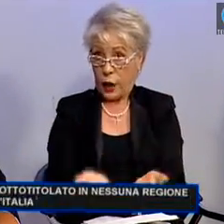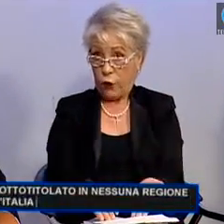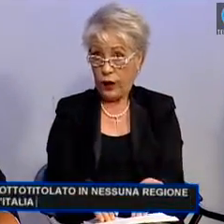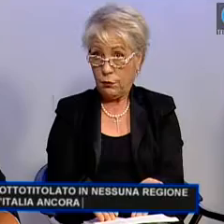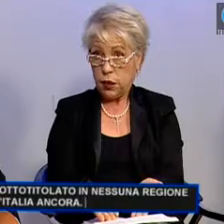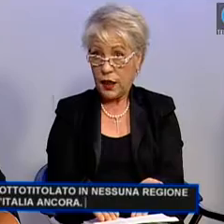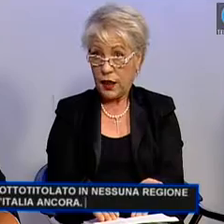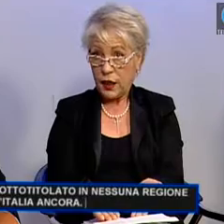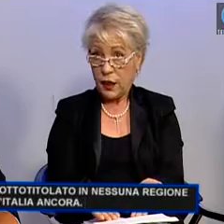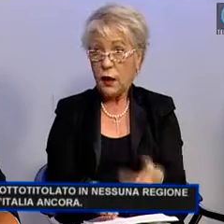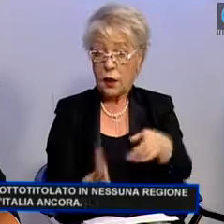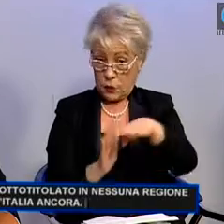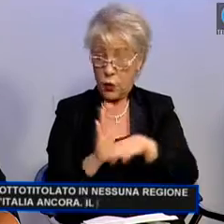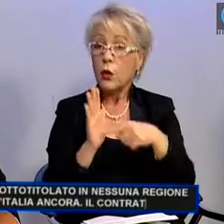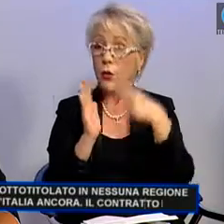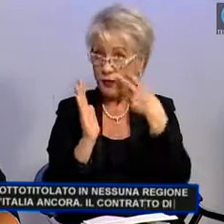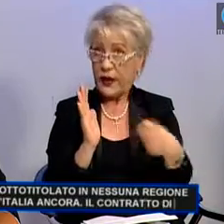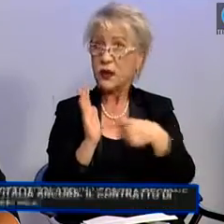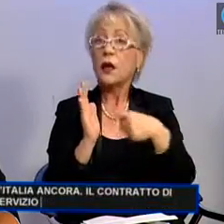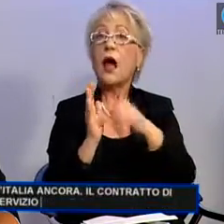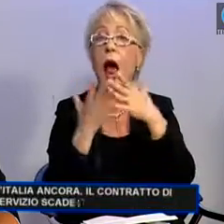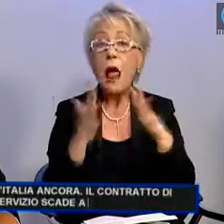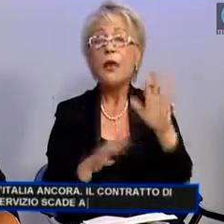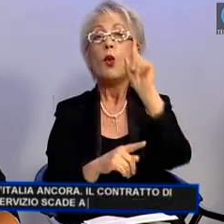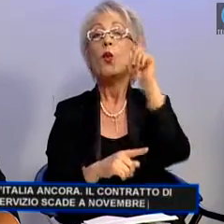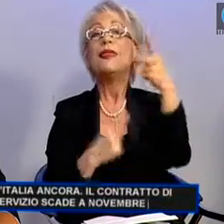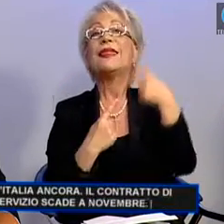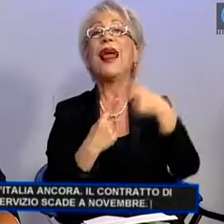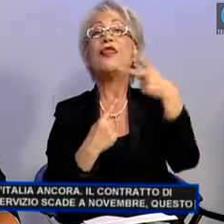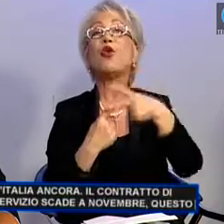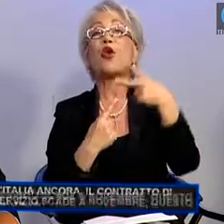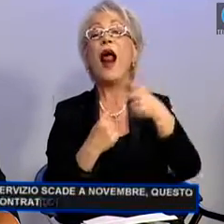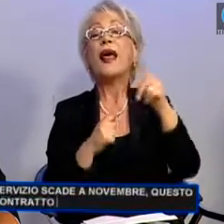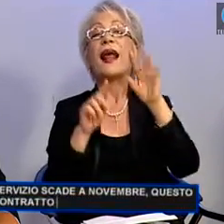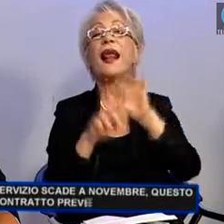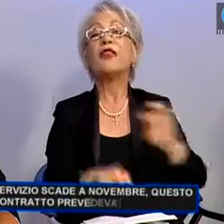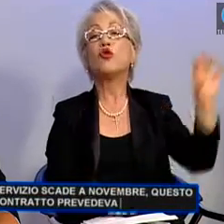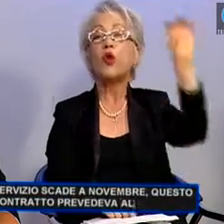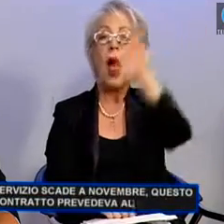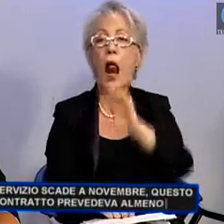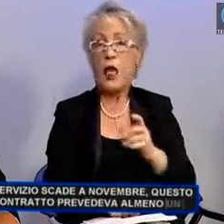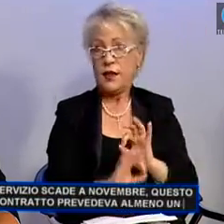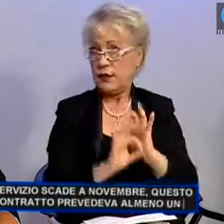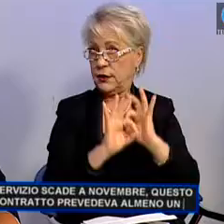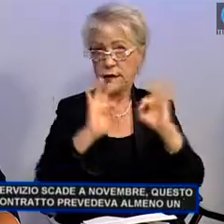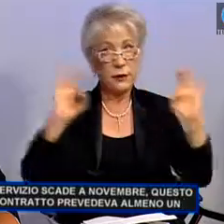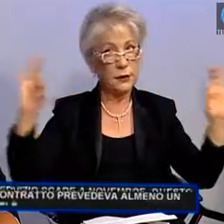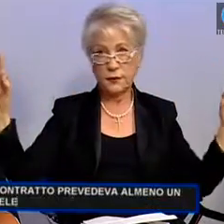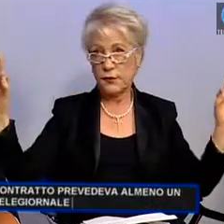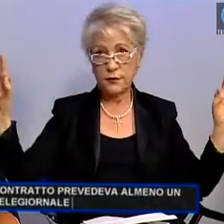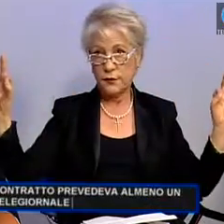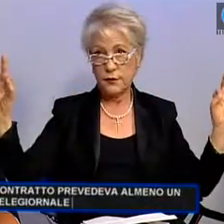Il contratto di servizio scade a novembre. Questo contratto prevedeva almeno un telegiornale